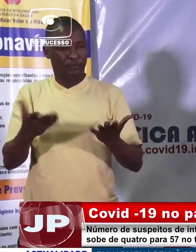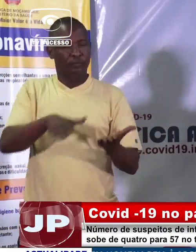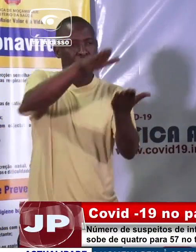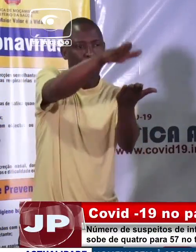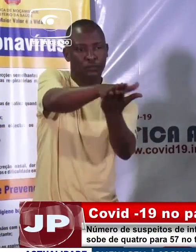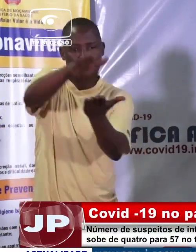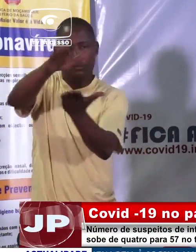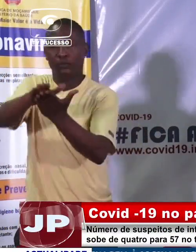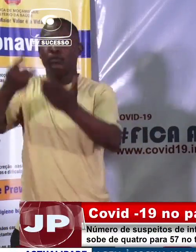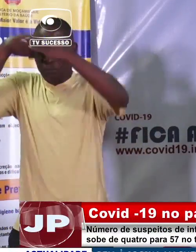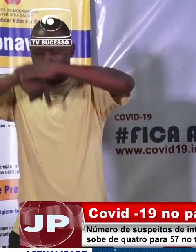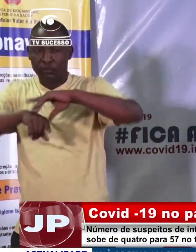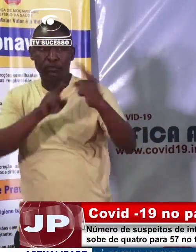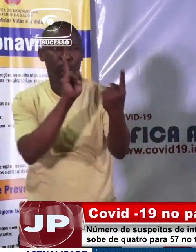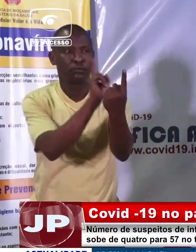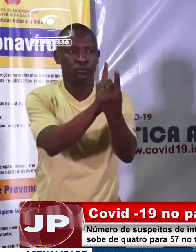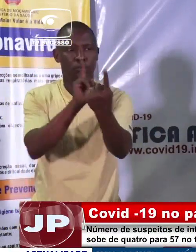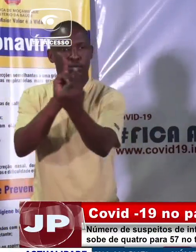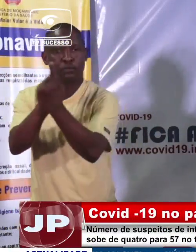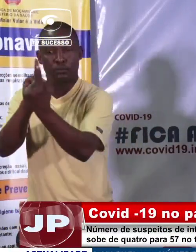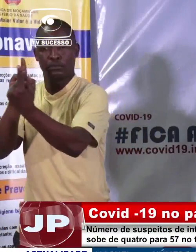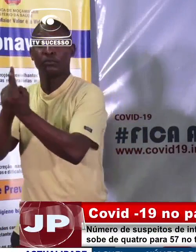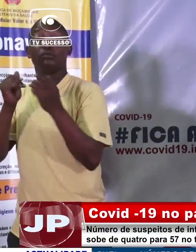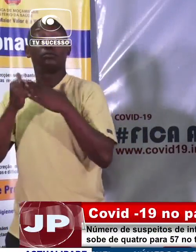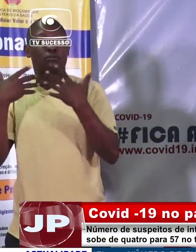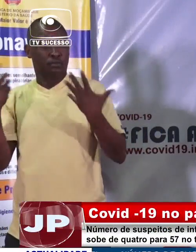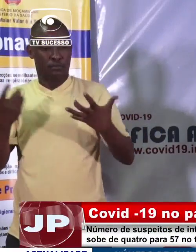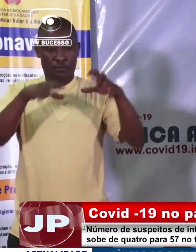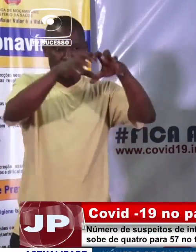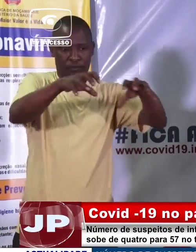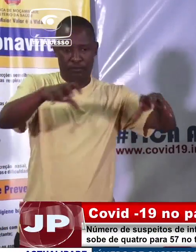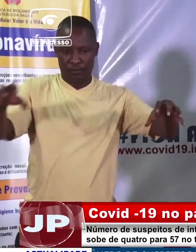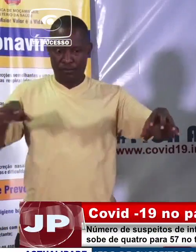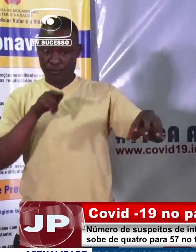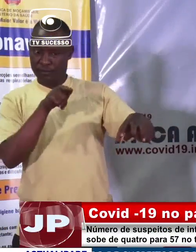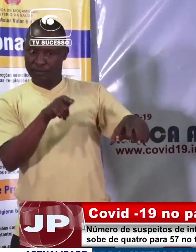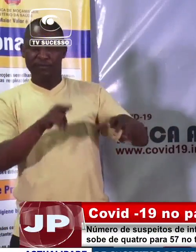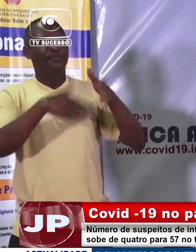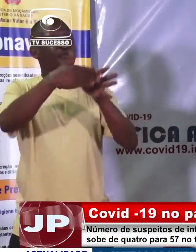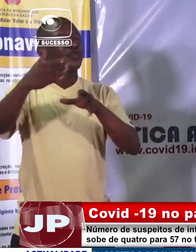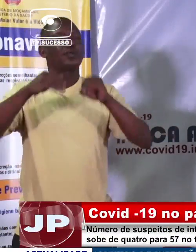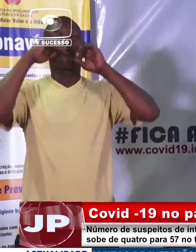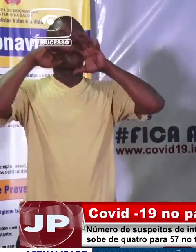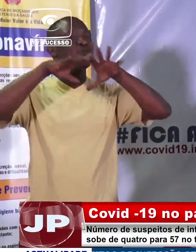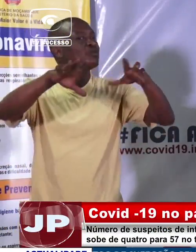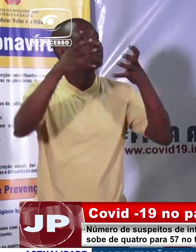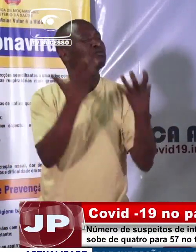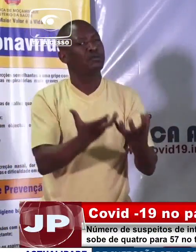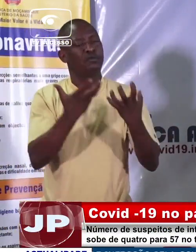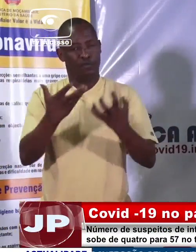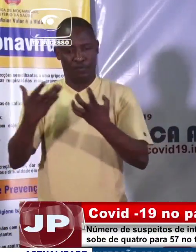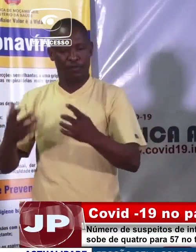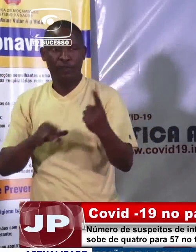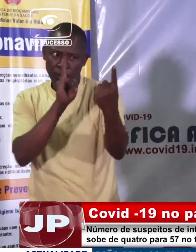há pessoas que estão nesses aglomerados, em particular os mercados, que não têm acesso à informação, então o esclarecimento